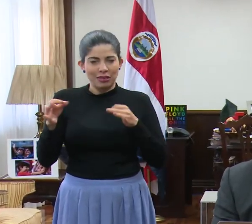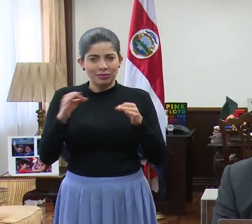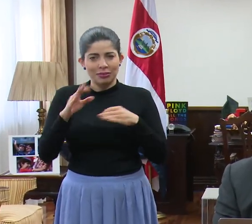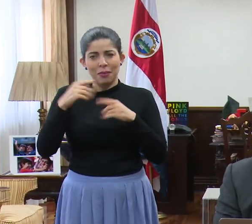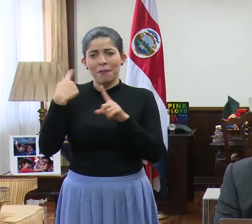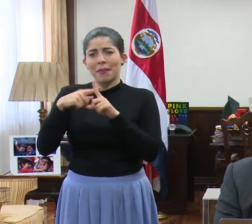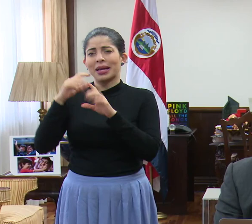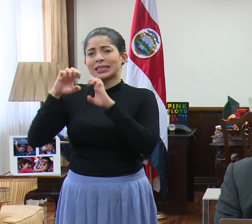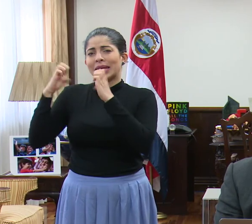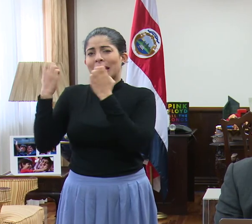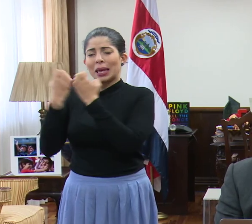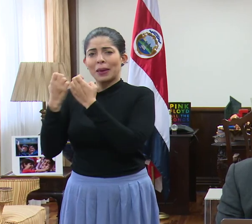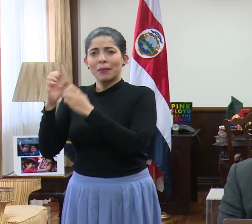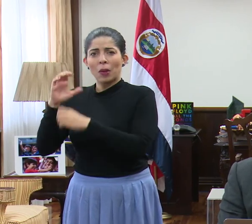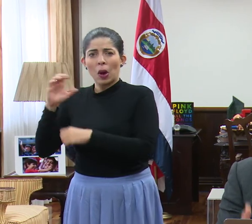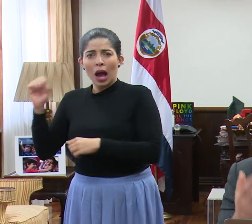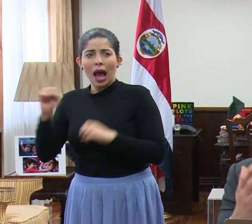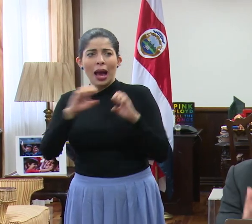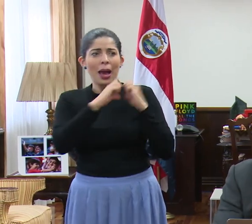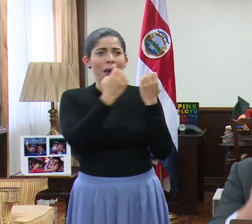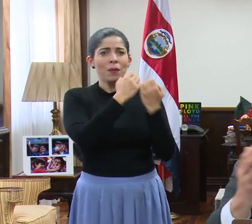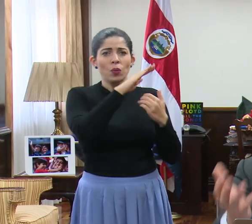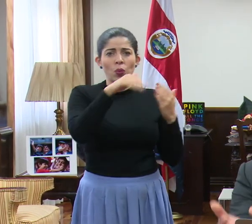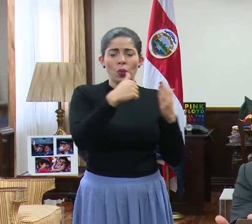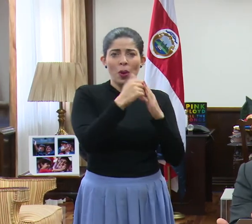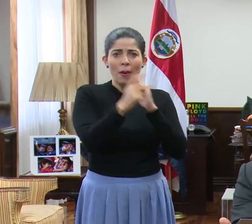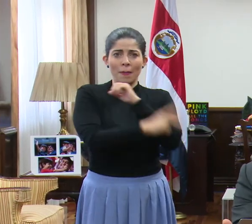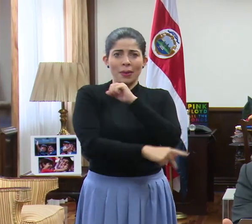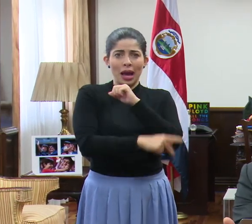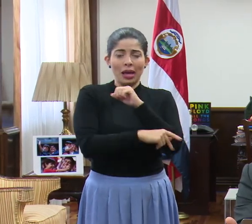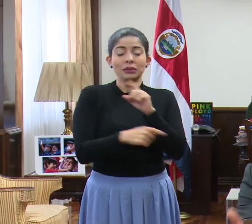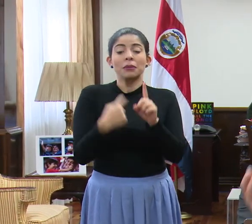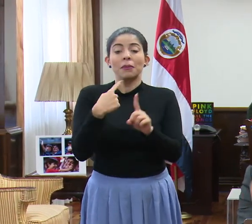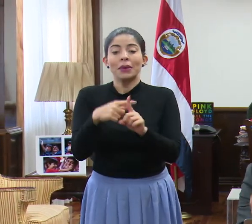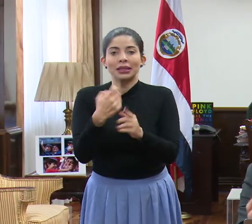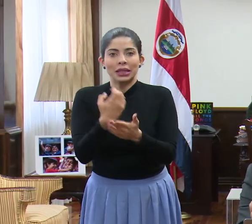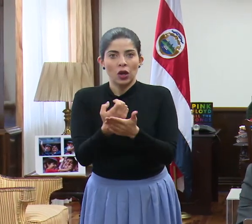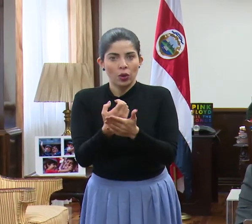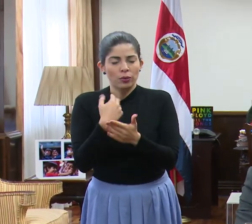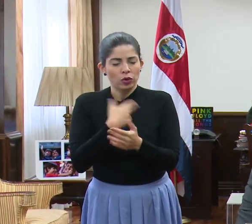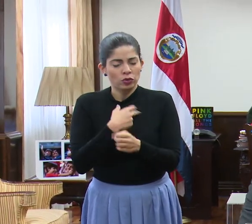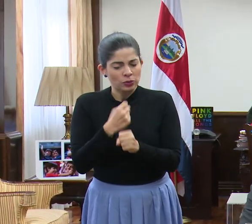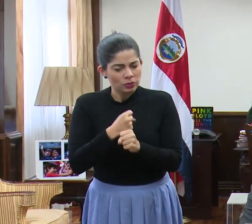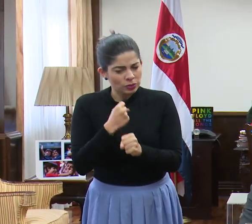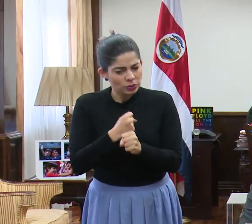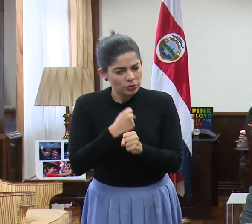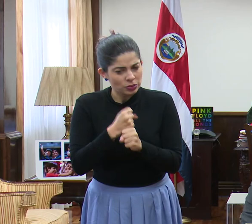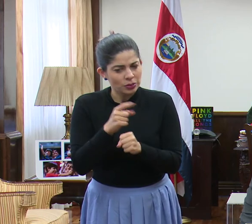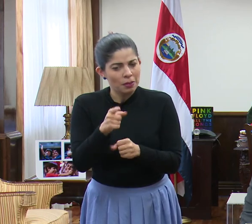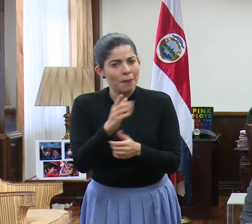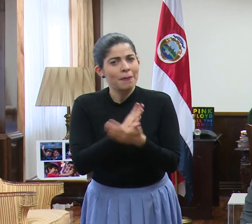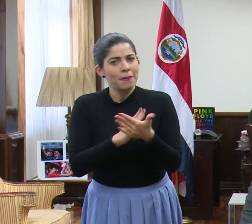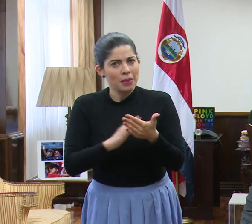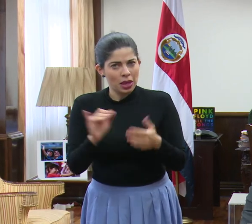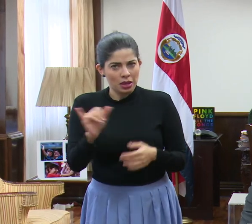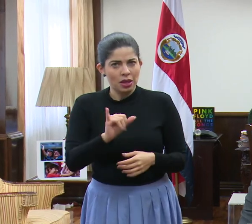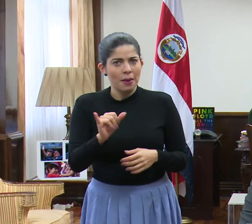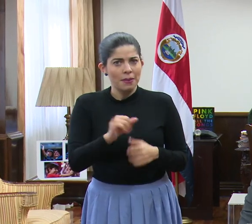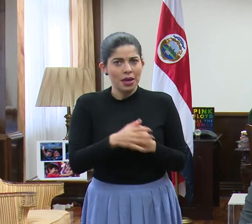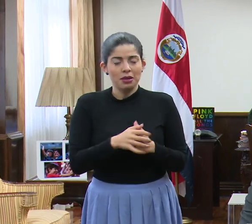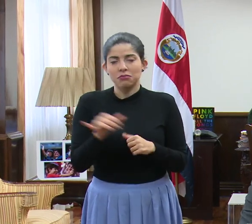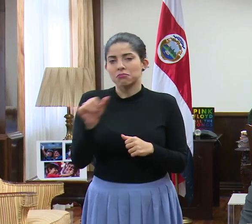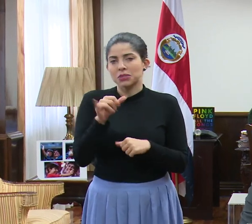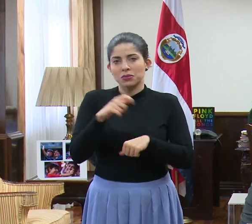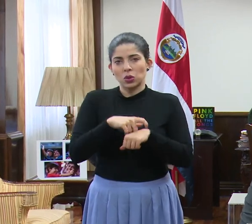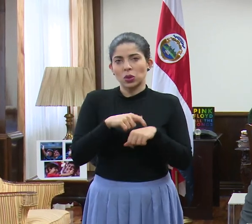equipos de la CAGE, el Ministerio de Salud y el país, como después en lo económico. Estamos trabajando en esas partes también al